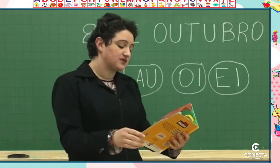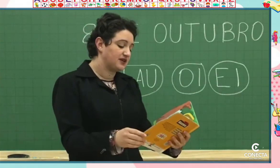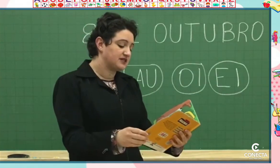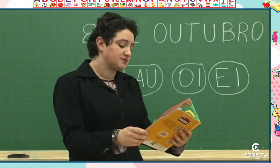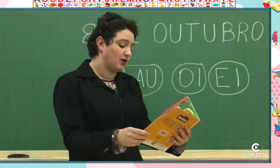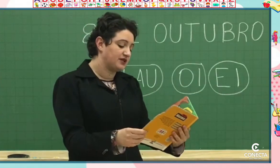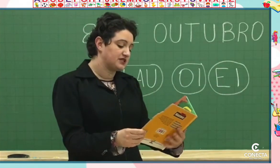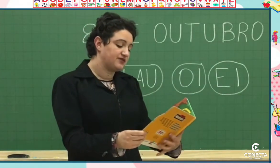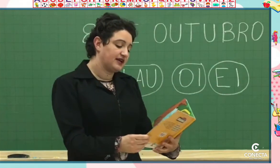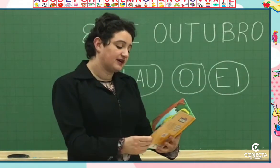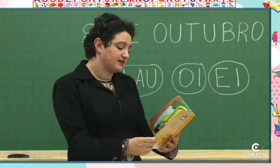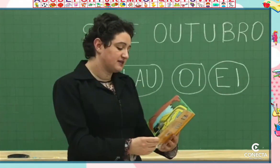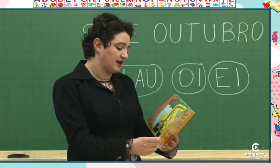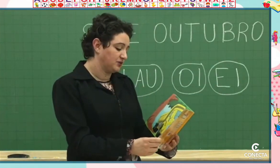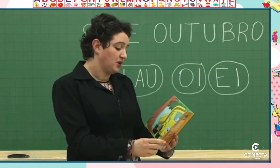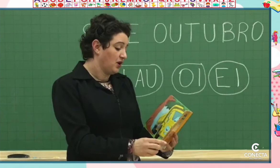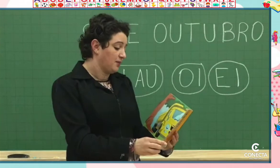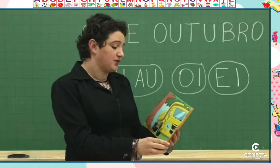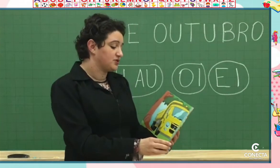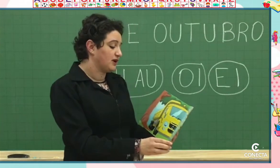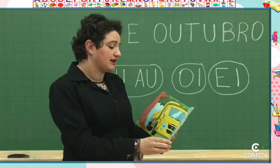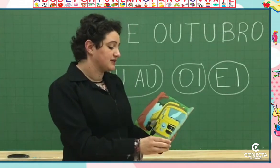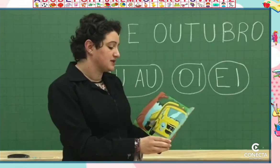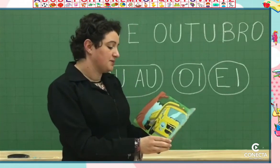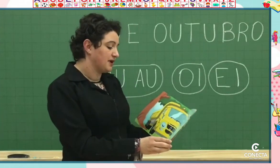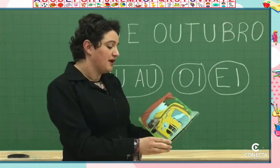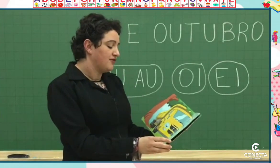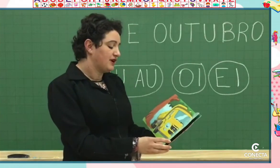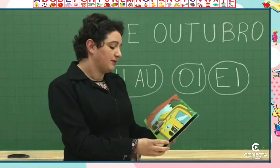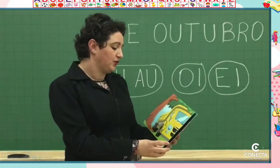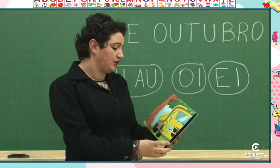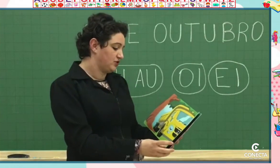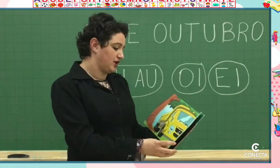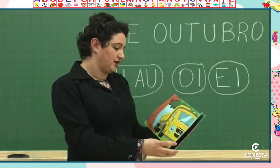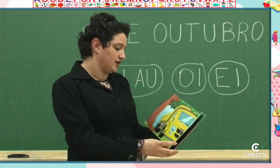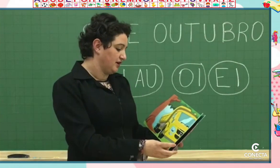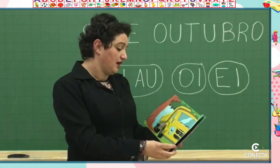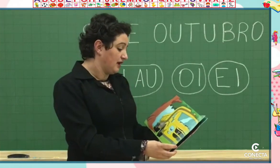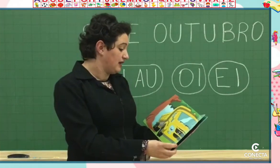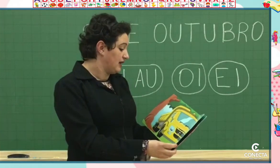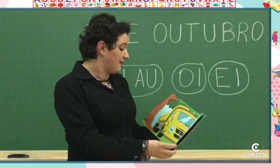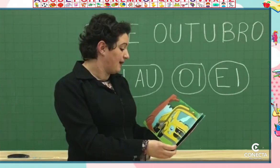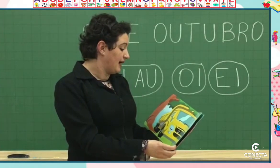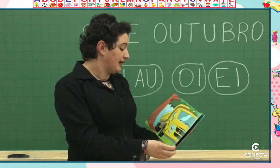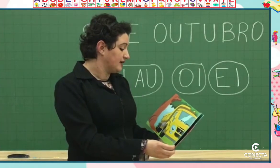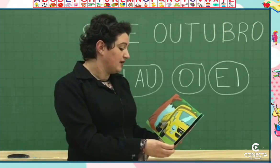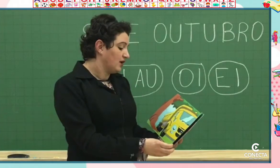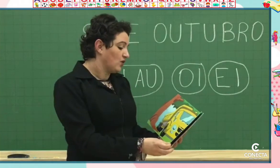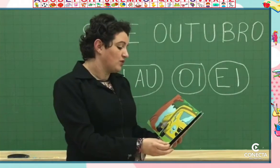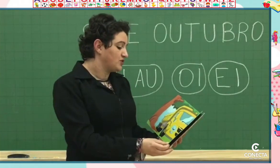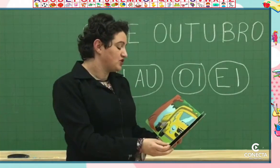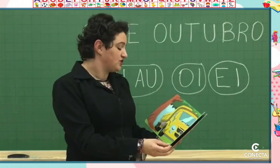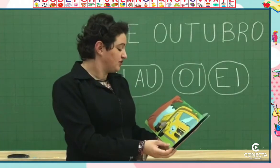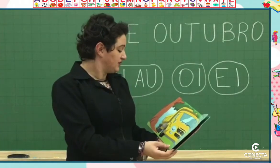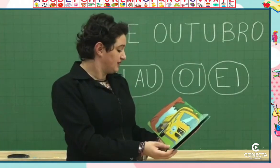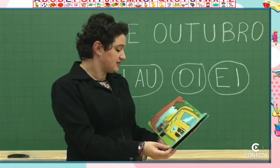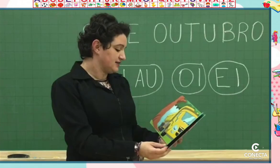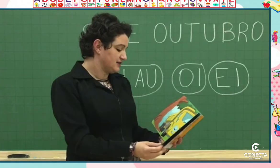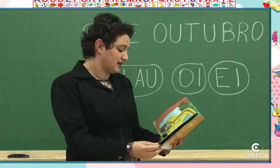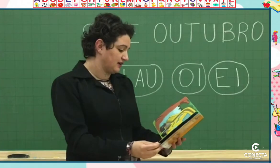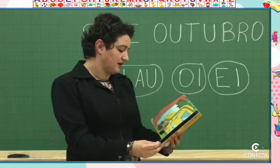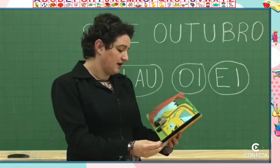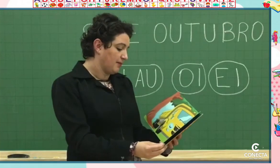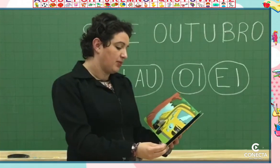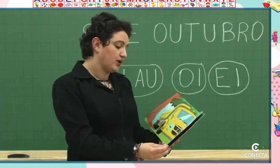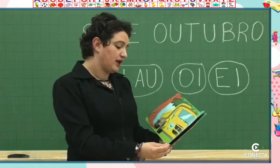As vezes, Boris fica cansado, pois sua caçamba fica muito cheia. E ele para com o objetivo de